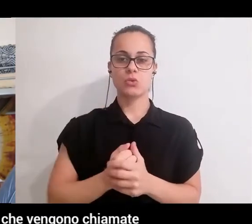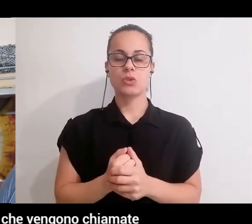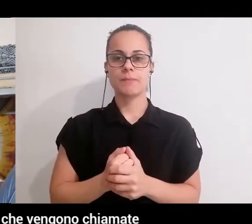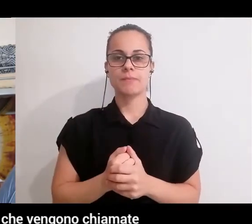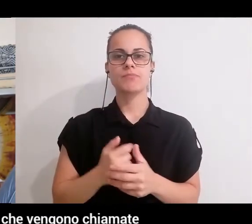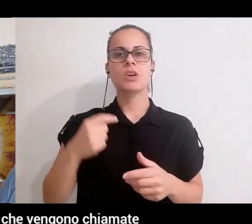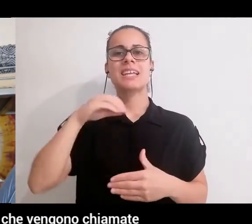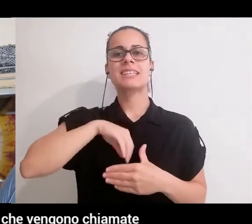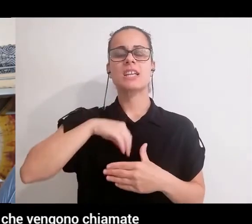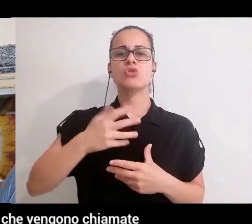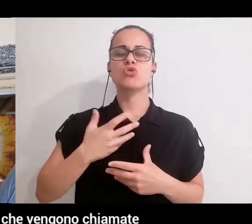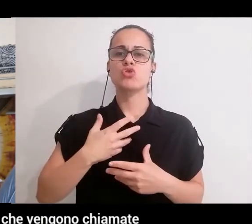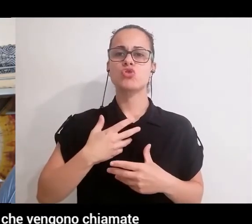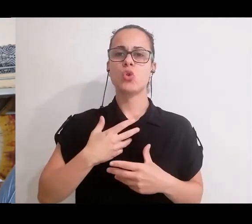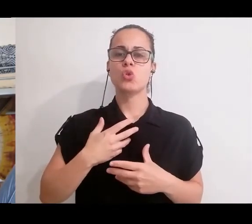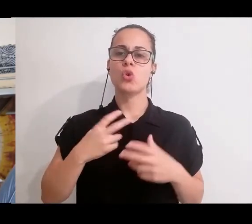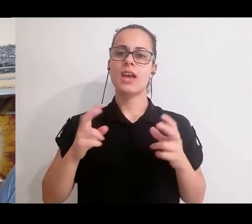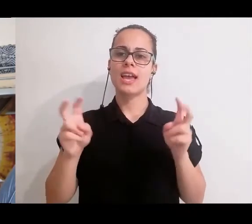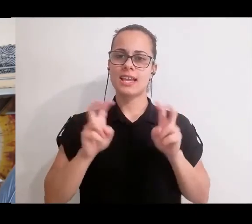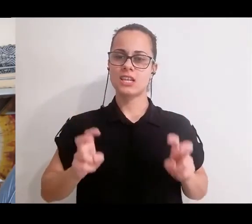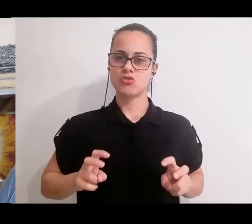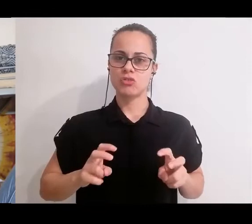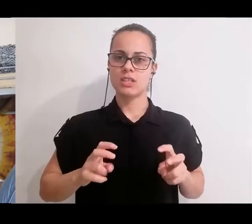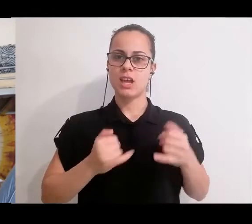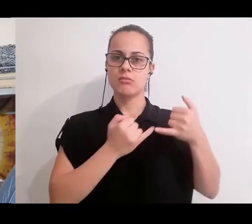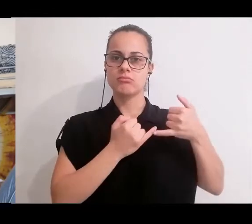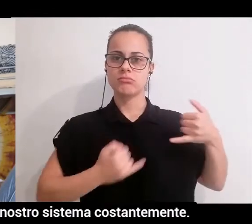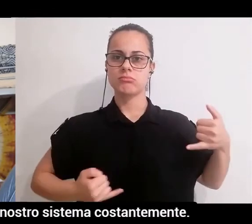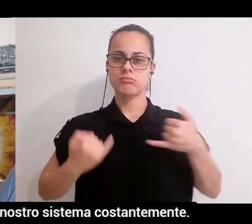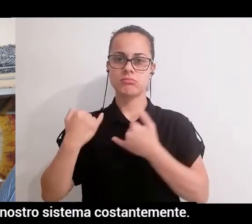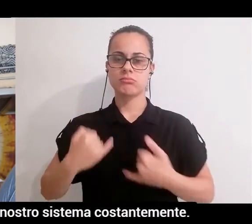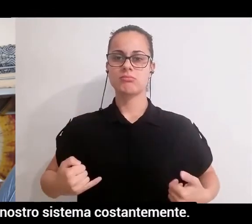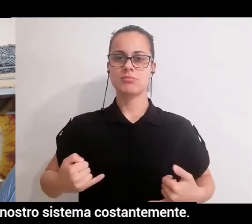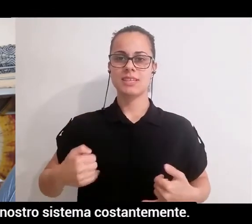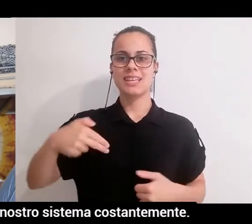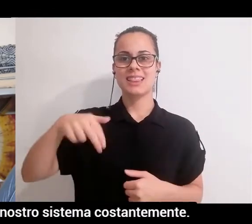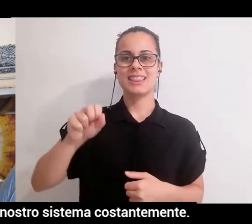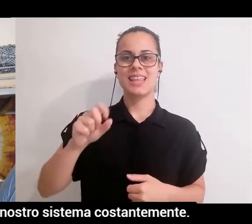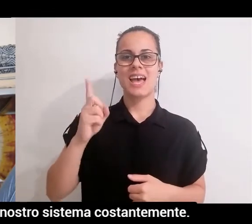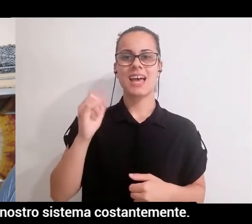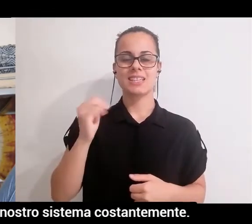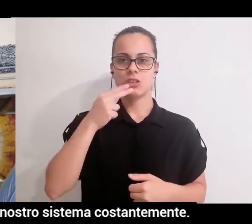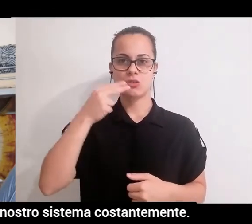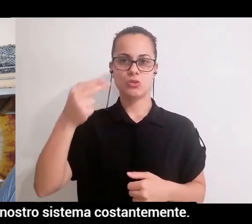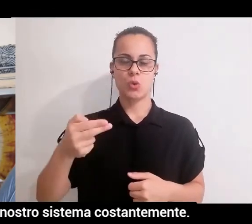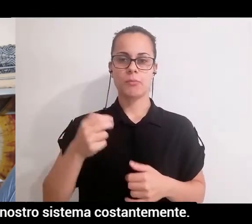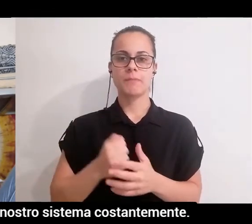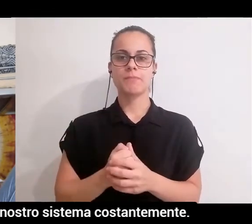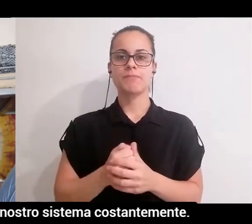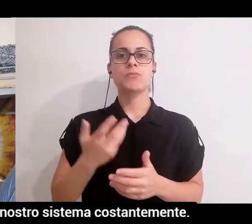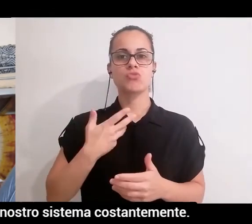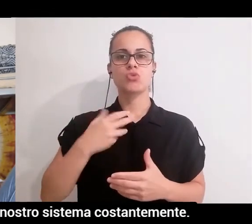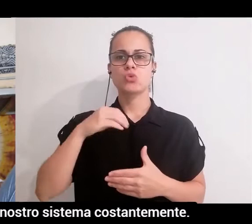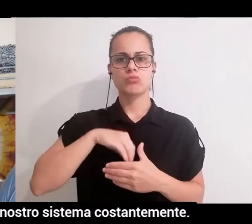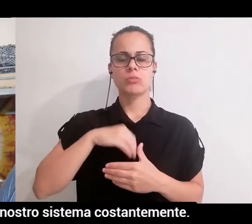correnti energetiche che vengono chiamate nadi, che sono circa 72.000 secondo i testi vedici, che attraversano il nostro sistema